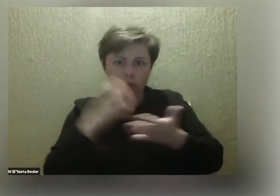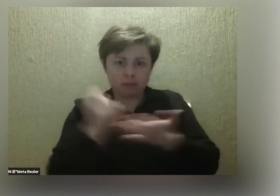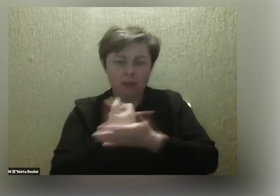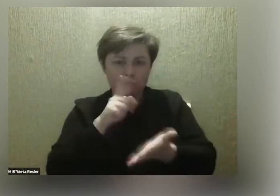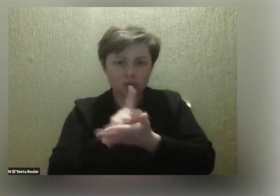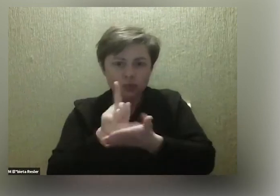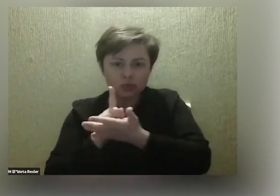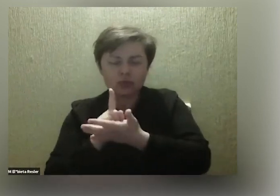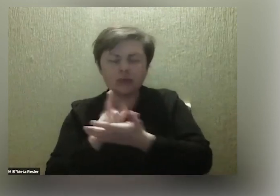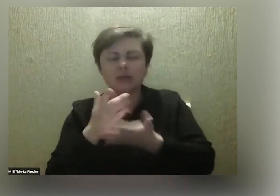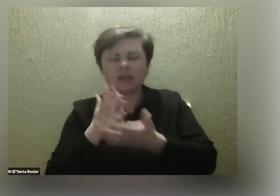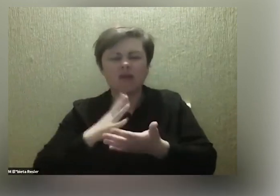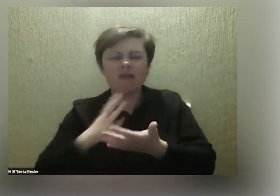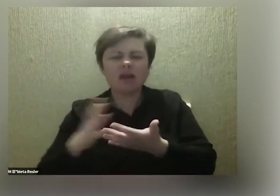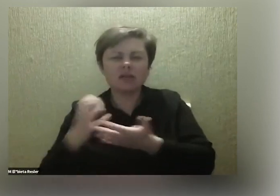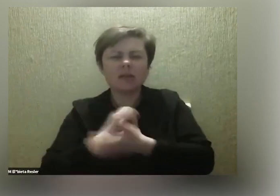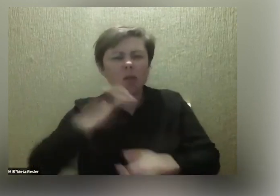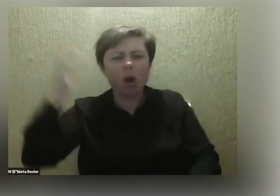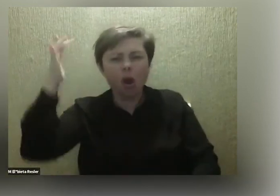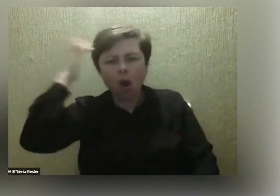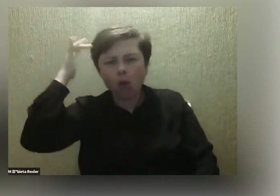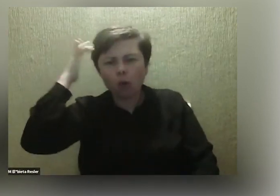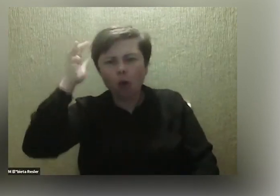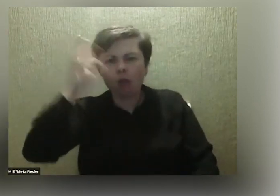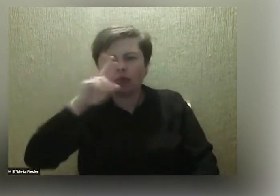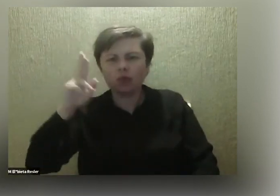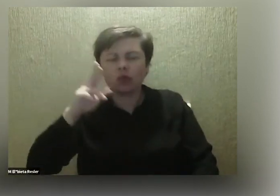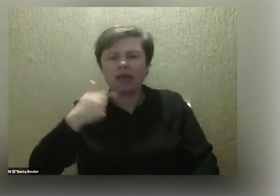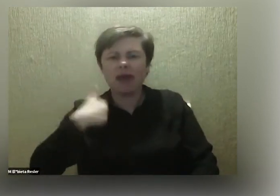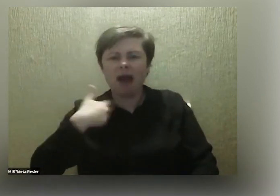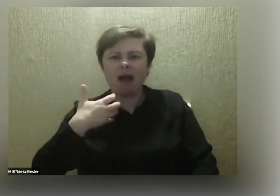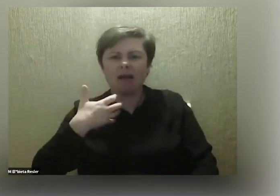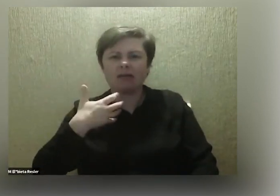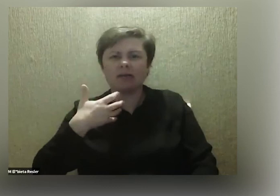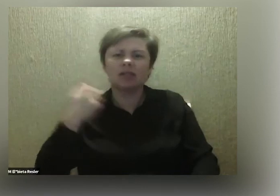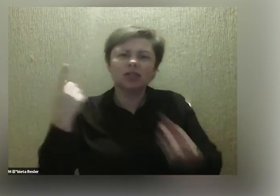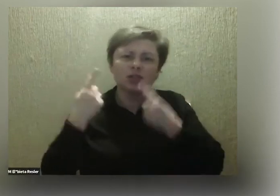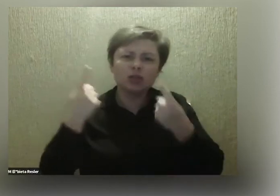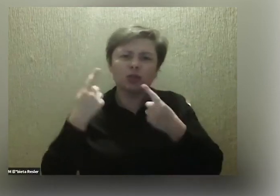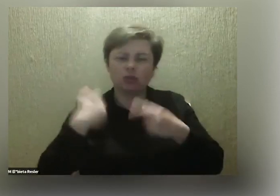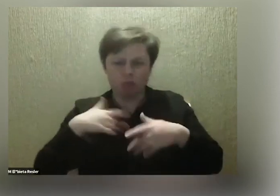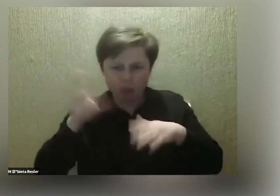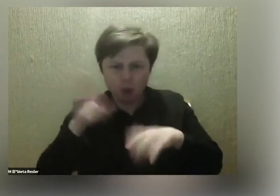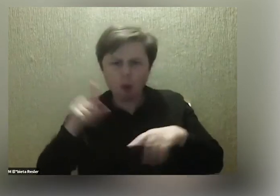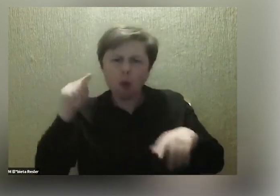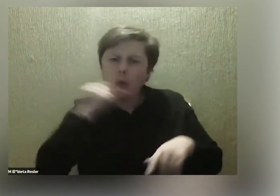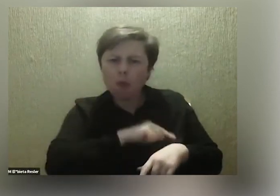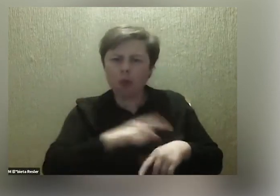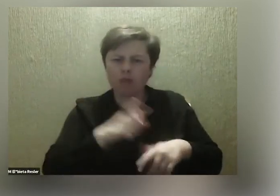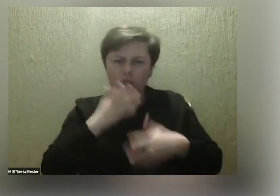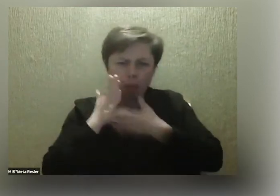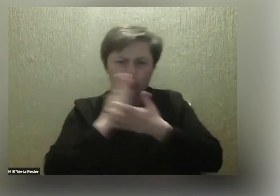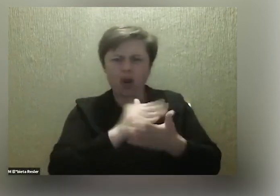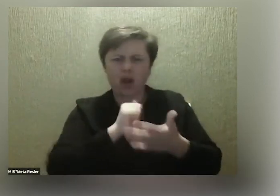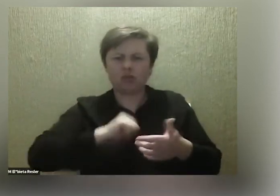że warto sobie zbierać gdzieś tam w głowie rzeczy, sytuacje, z którymi dało sobie się